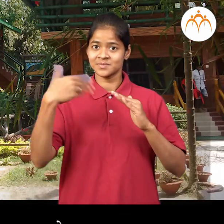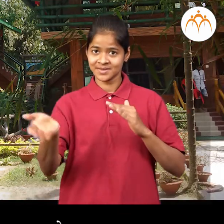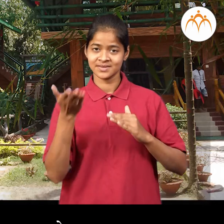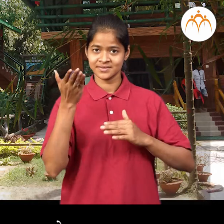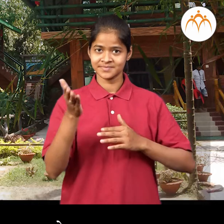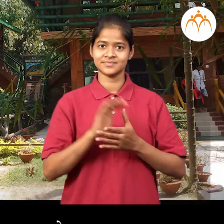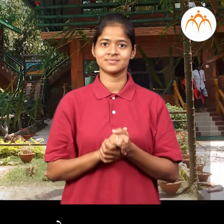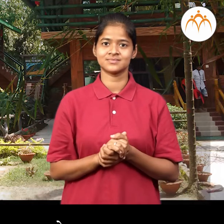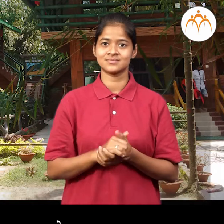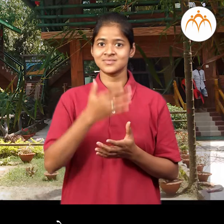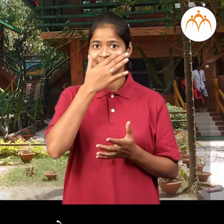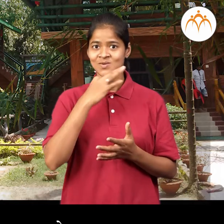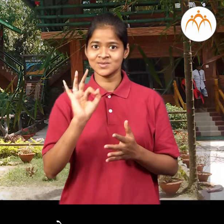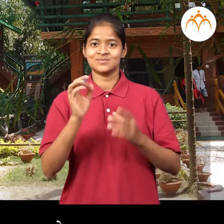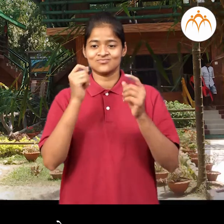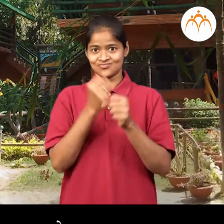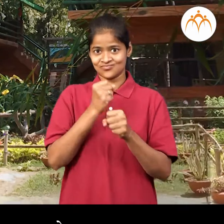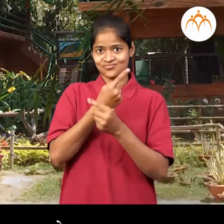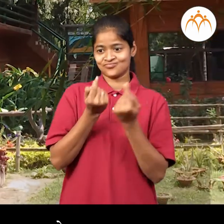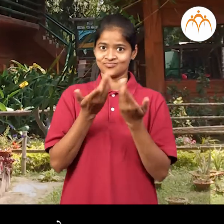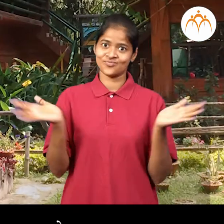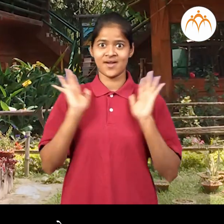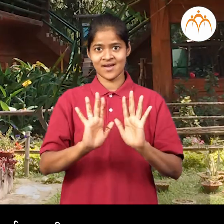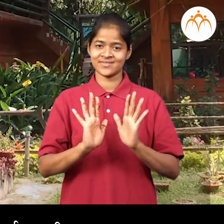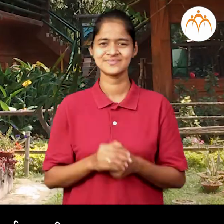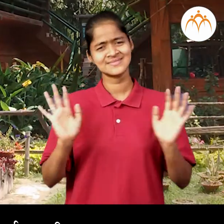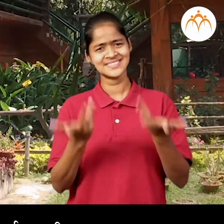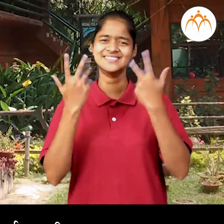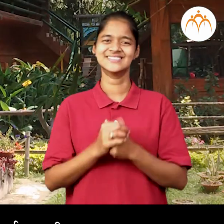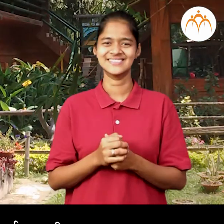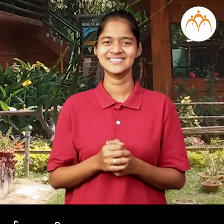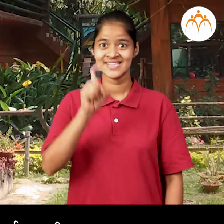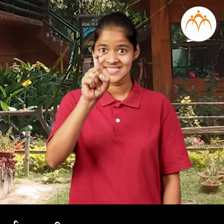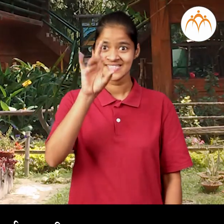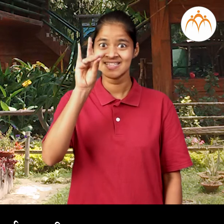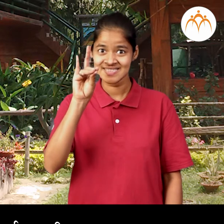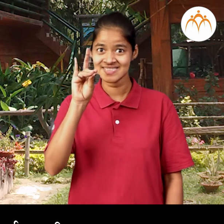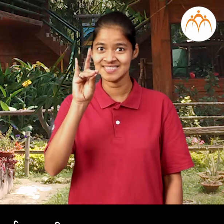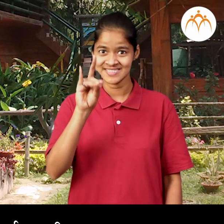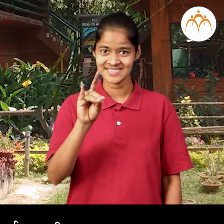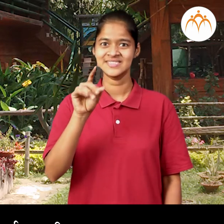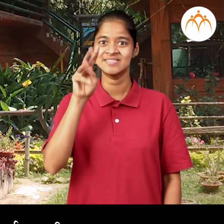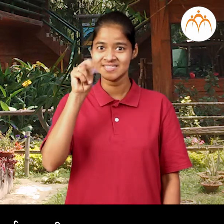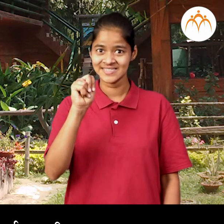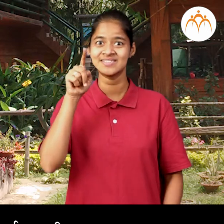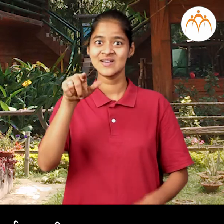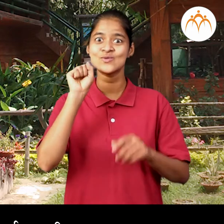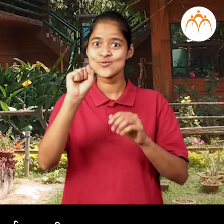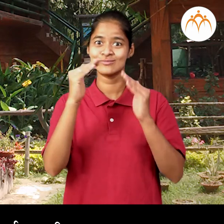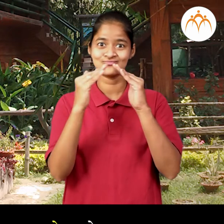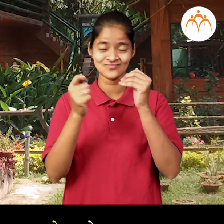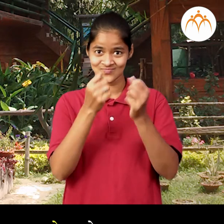गराब होती छान बागा है चला तर्मक आज आपन इश्यान्ची बाग बगुया